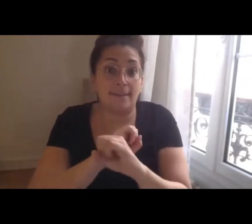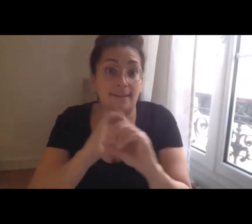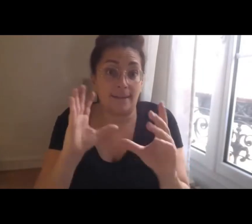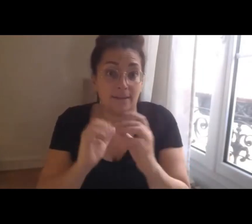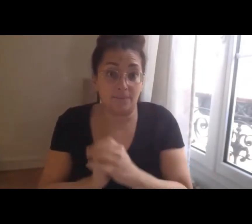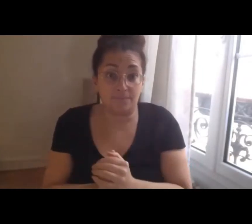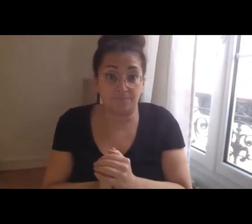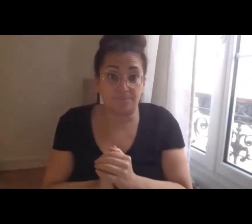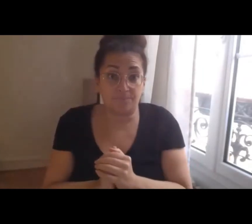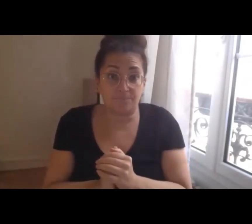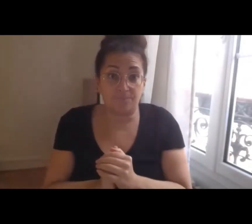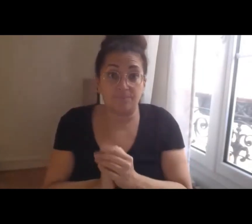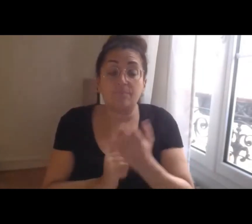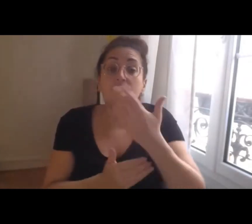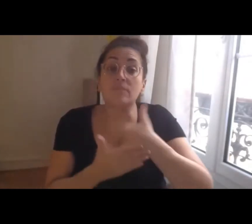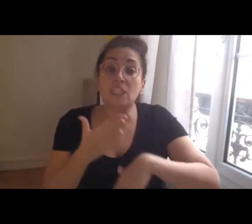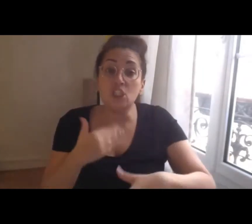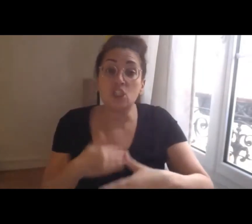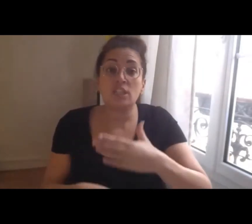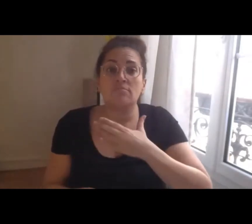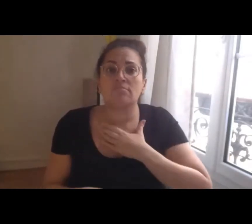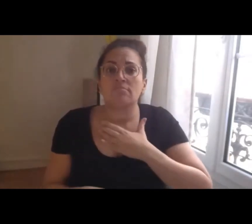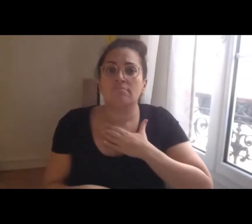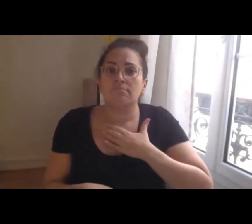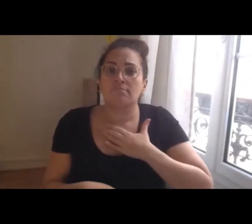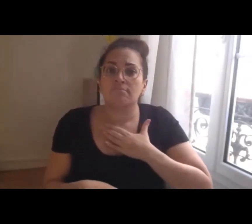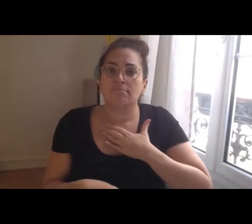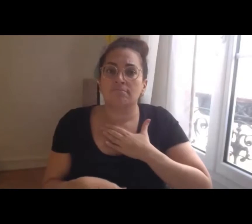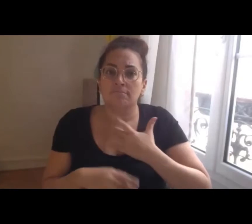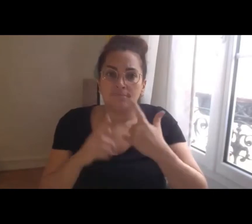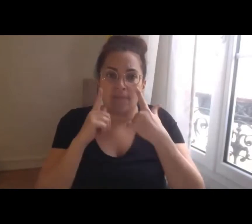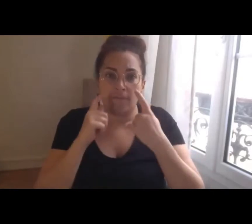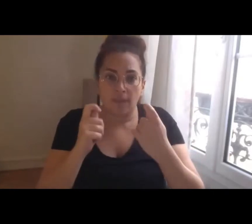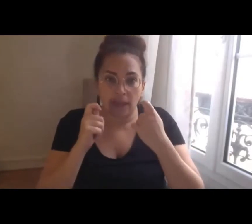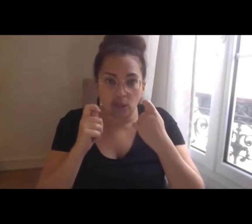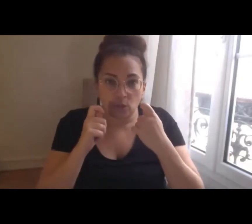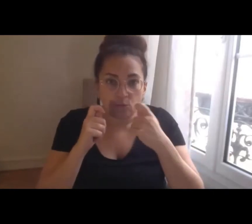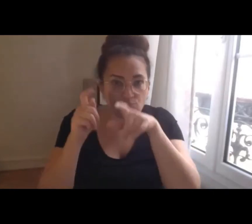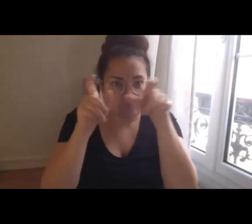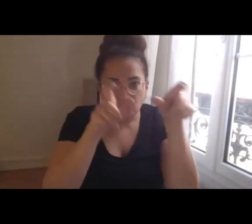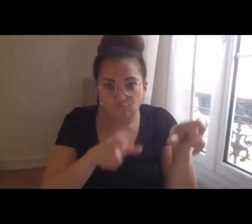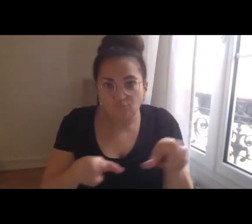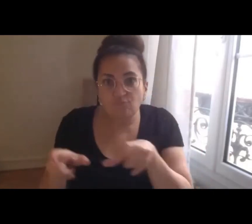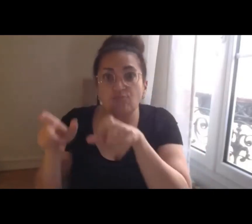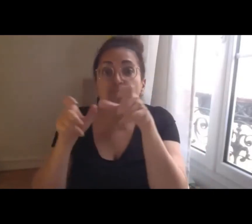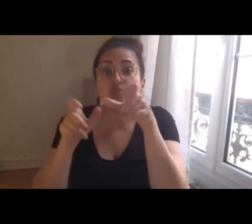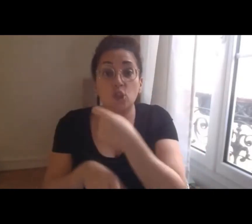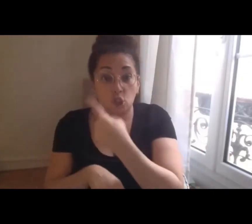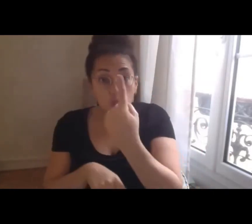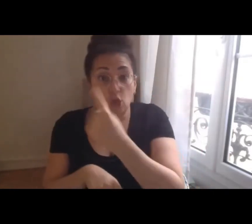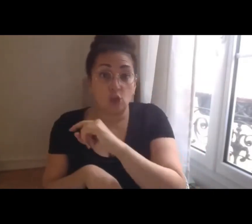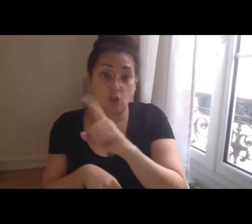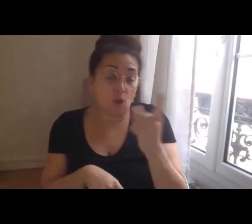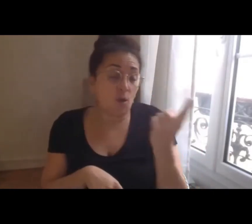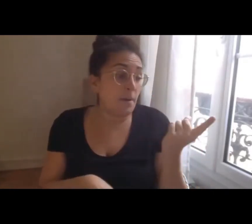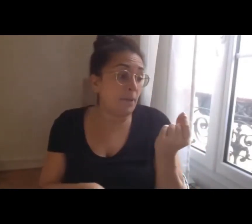on est à la GEPHIP, on reste à la GEPHIP en veille. Alors, à la GEPHIP et avec les partenaires puisque nos partenaires nous